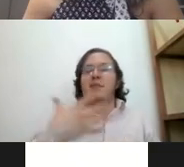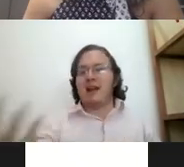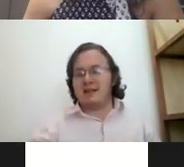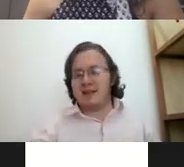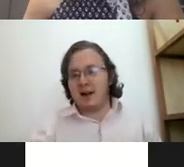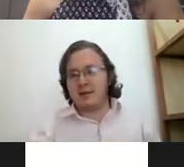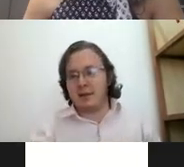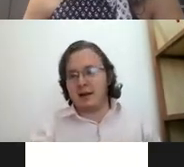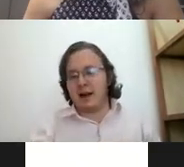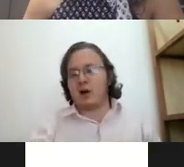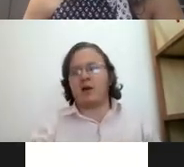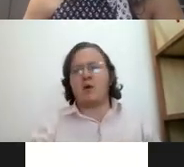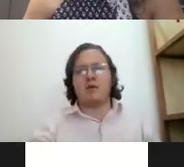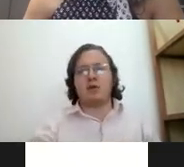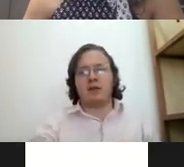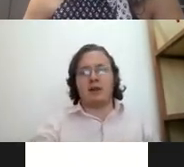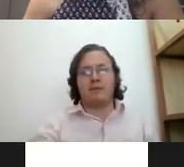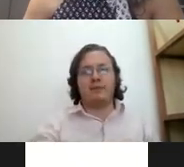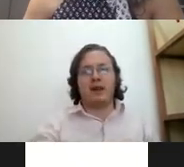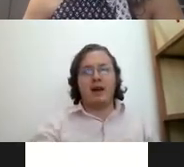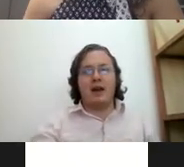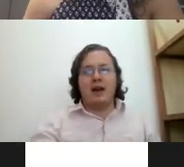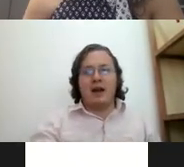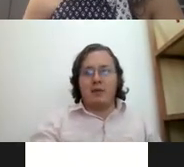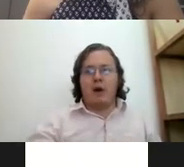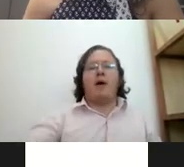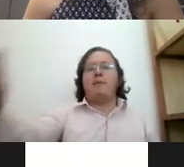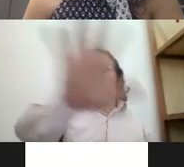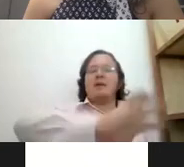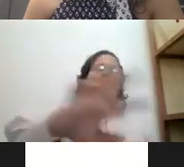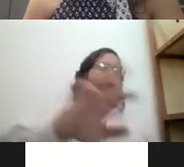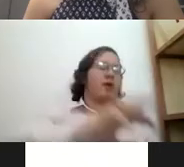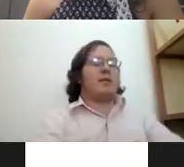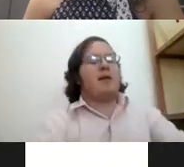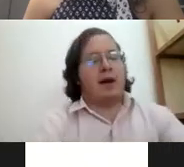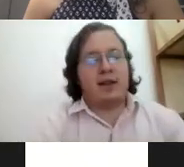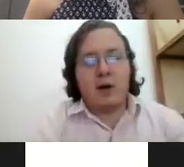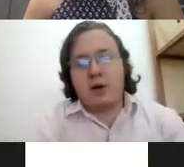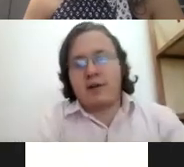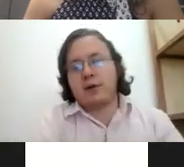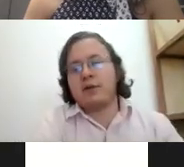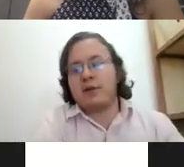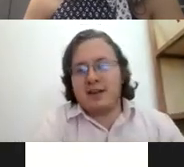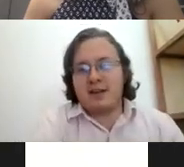experiencia? ¿verdad? creo que es algo muy importante parte de mi trayectoria también aquí tengo algunas fotos este